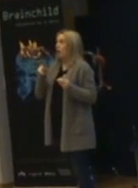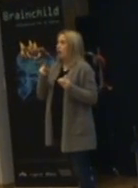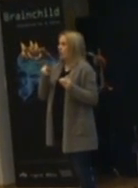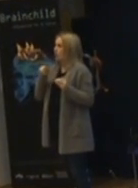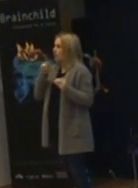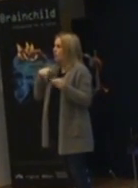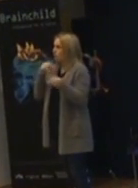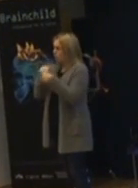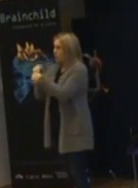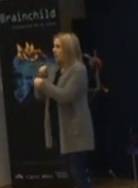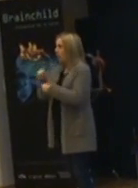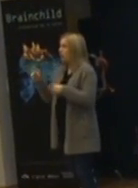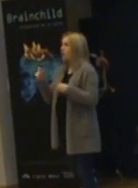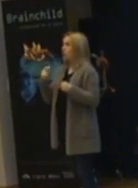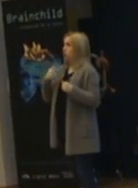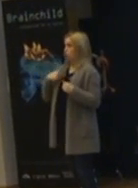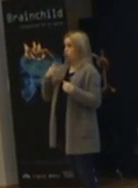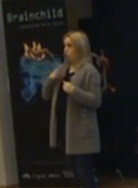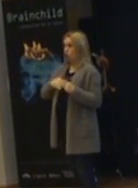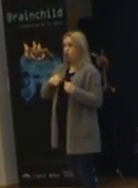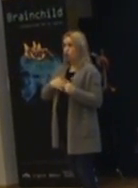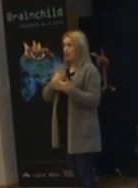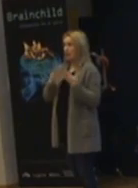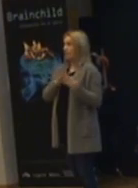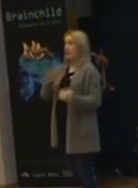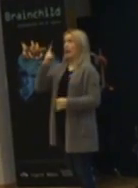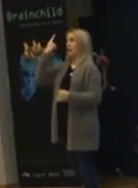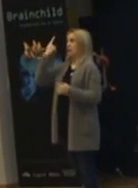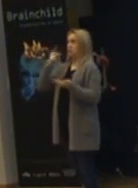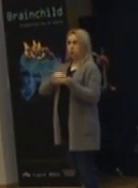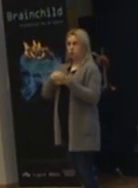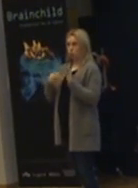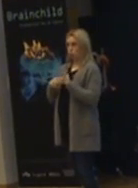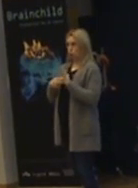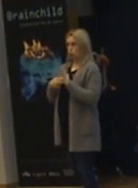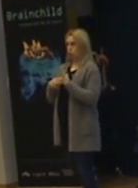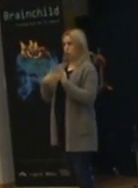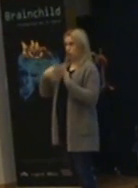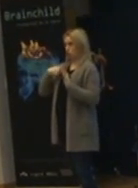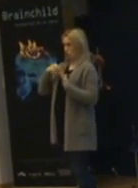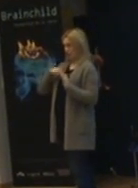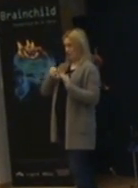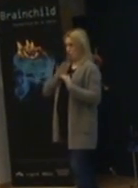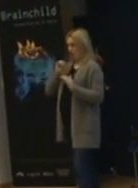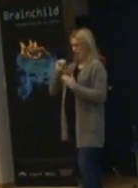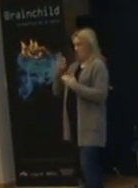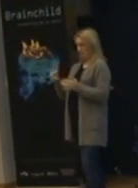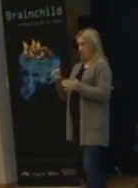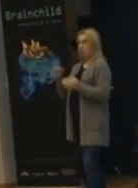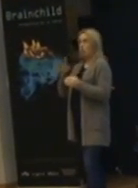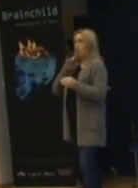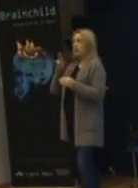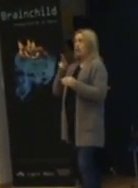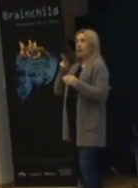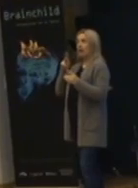måste påminna om det. Jag tycker inte att det finns en metod. Jag är eklektiker. Och det betyder att varenda gång jag träffar nya